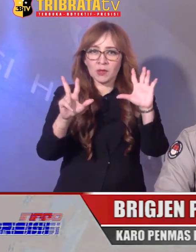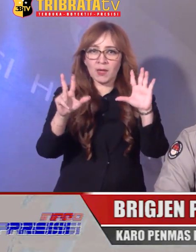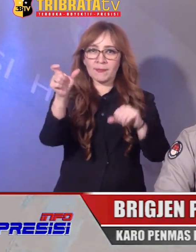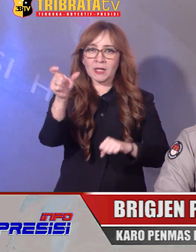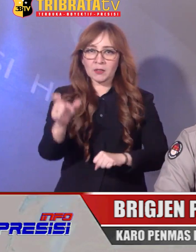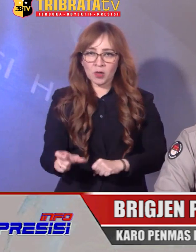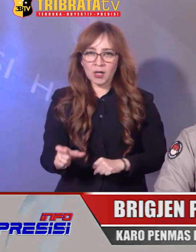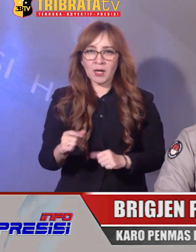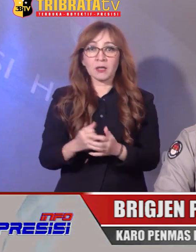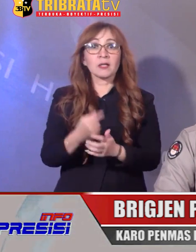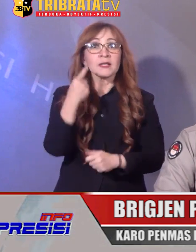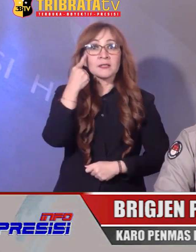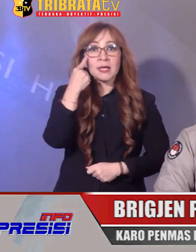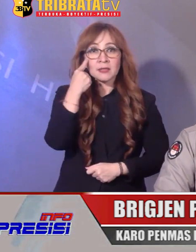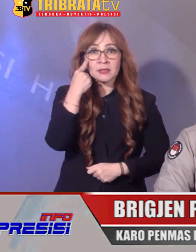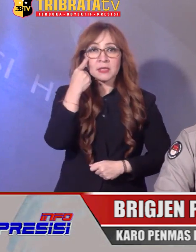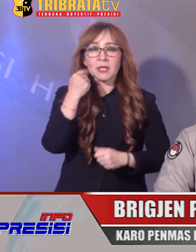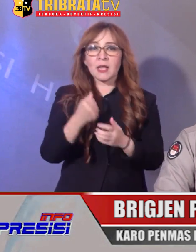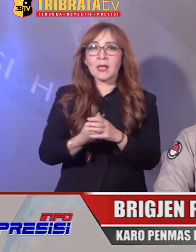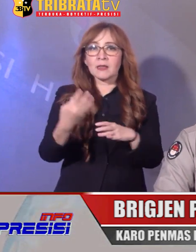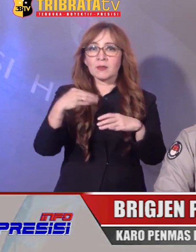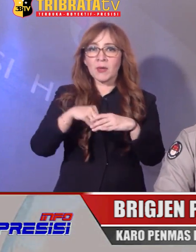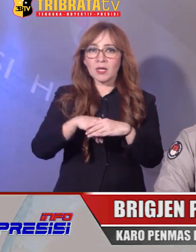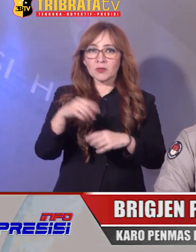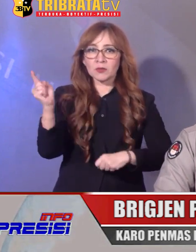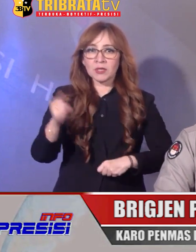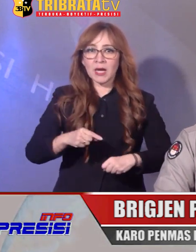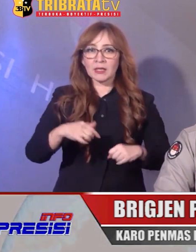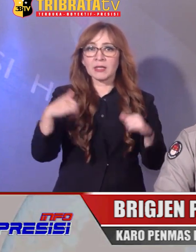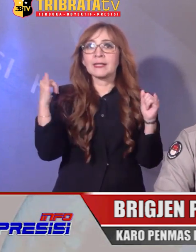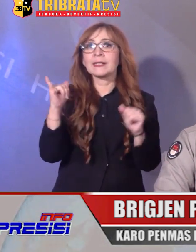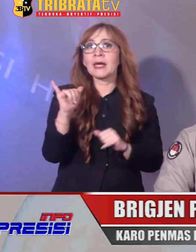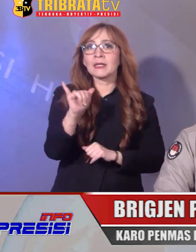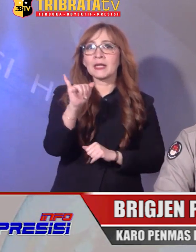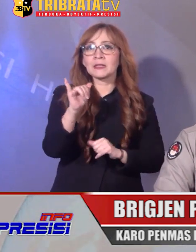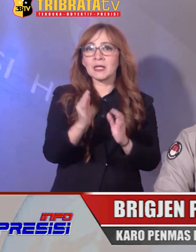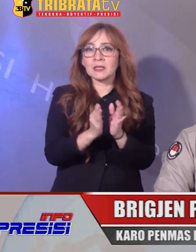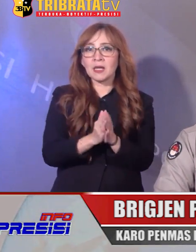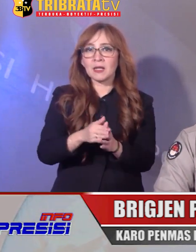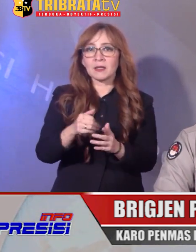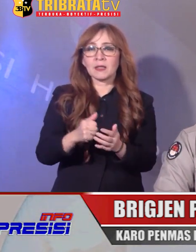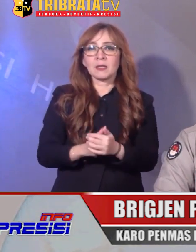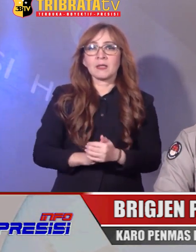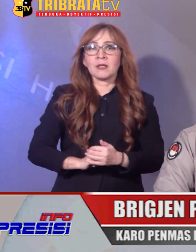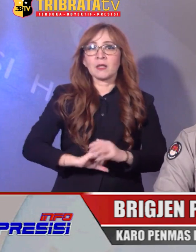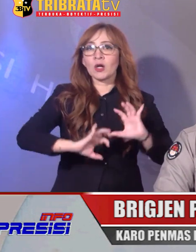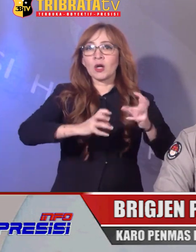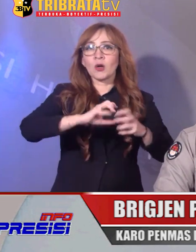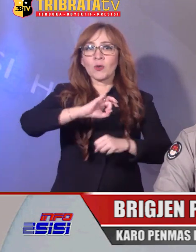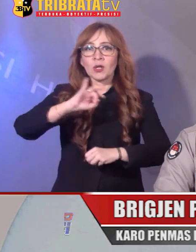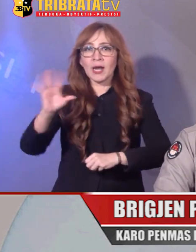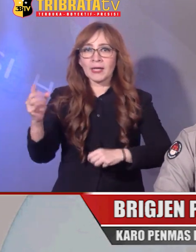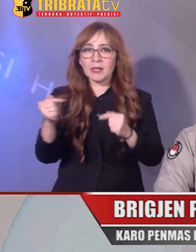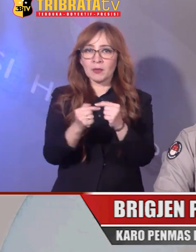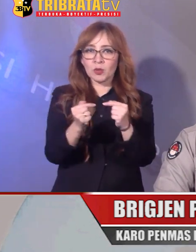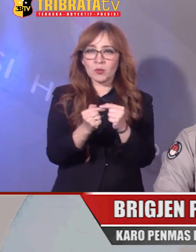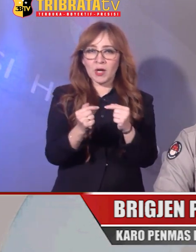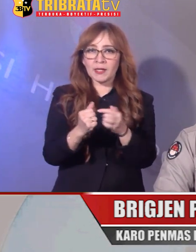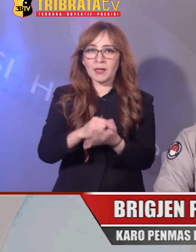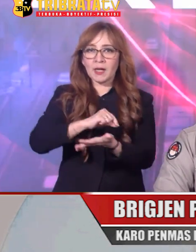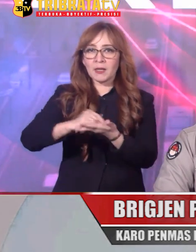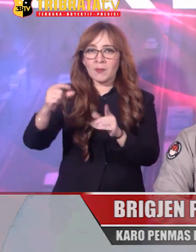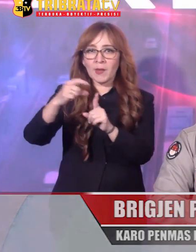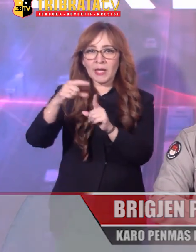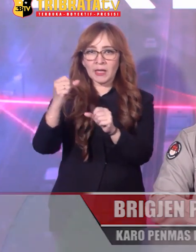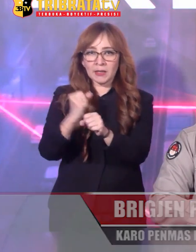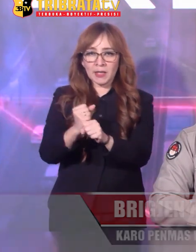Saksi Termasuk dari pihak EASAN Dan pihak lain yang terkait Saudara PG Penyidik juga